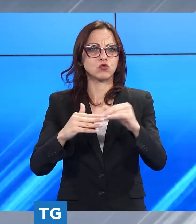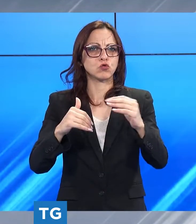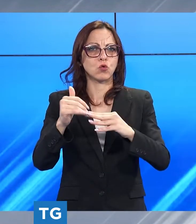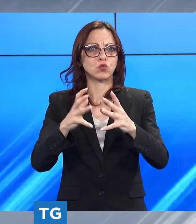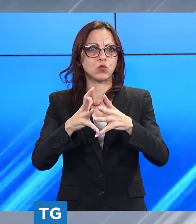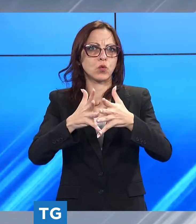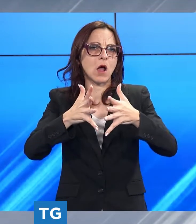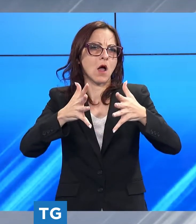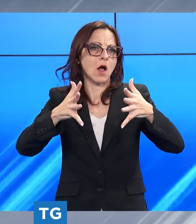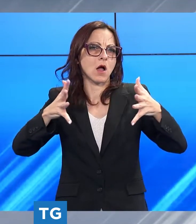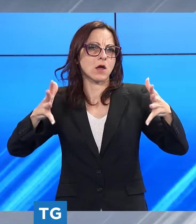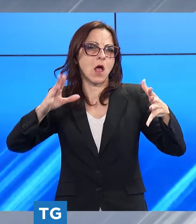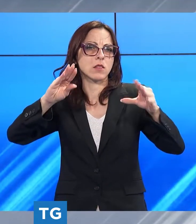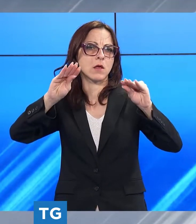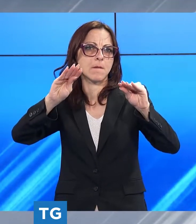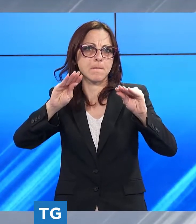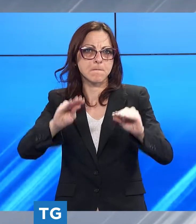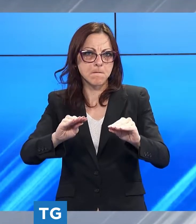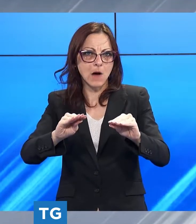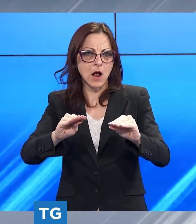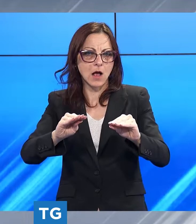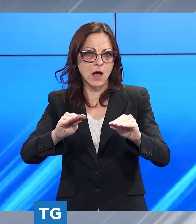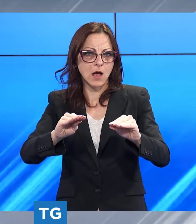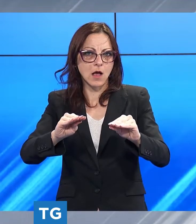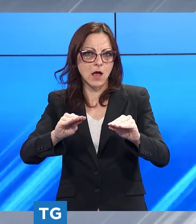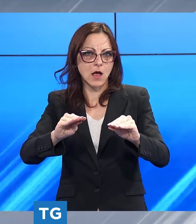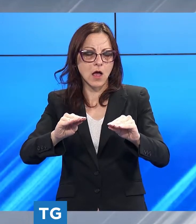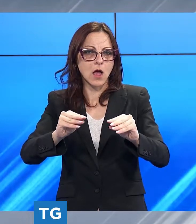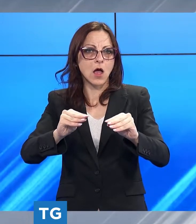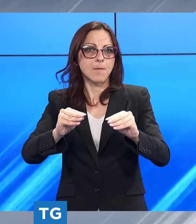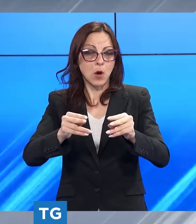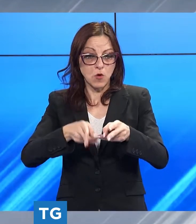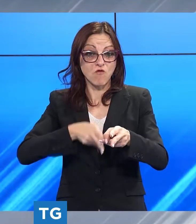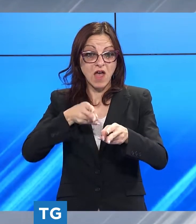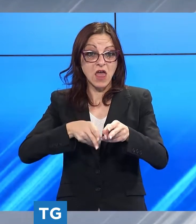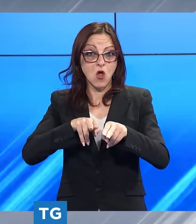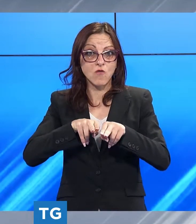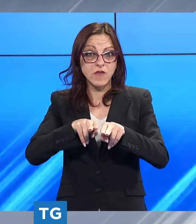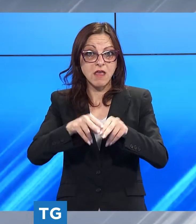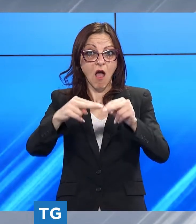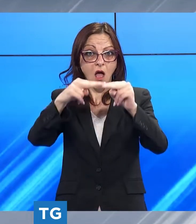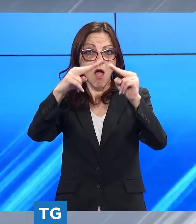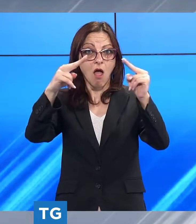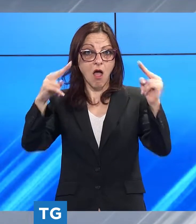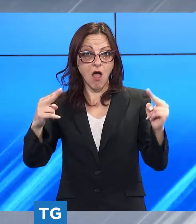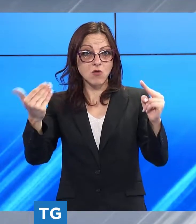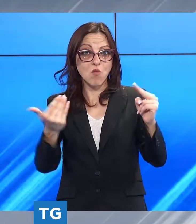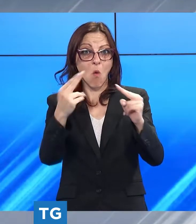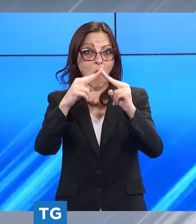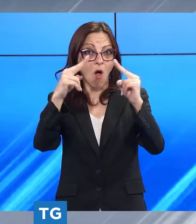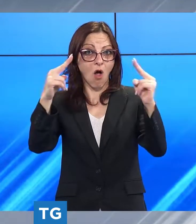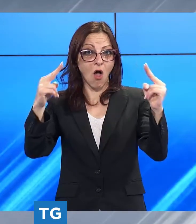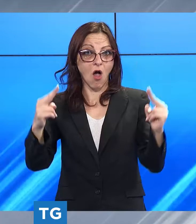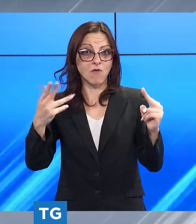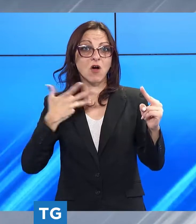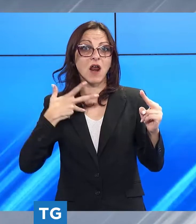posizionata come cavalca ferrovia grazie a una gru imponente è stato un